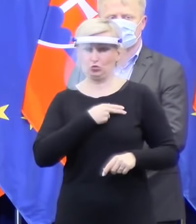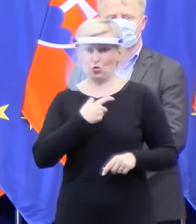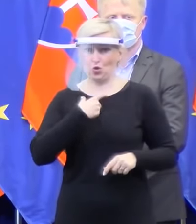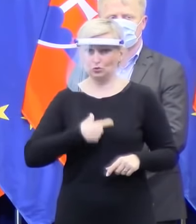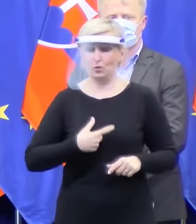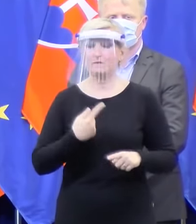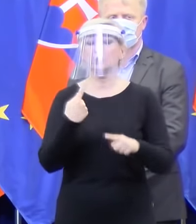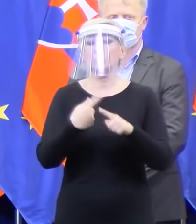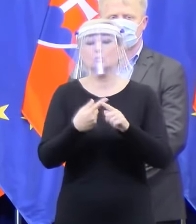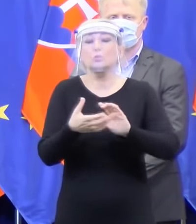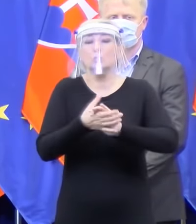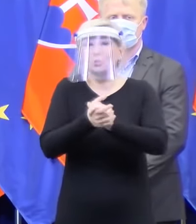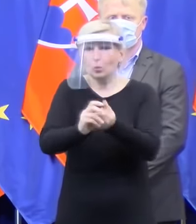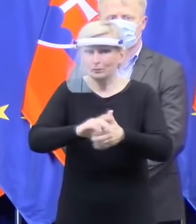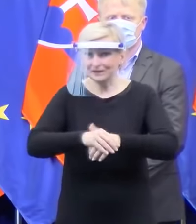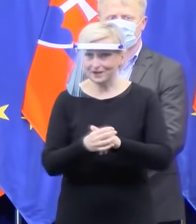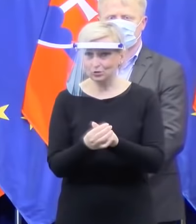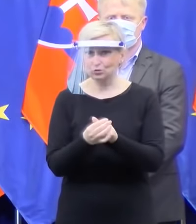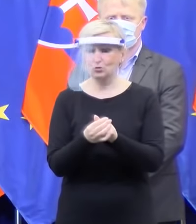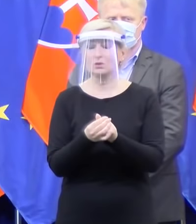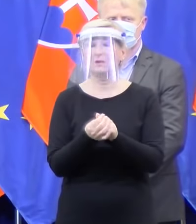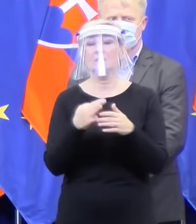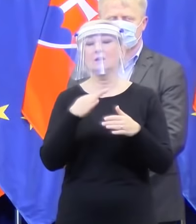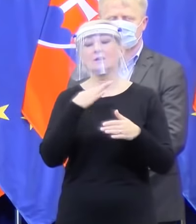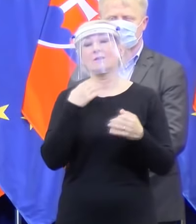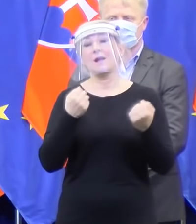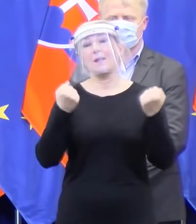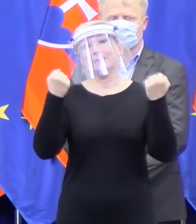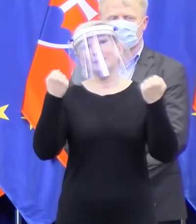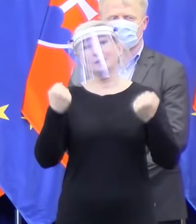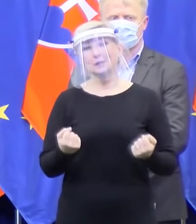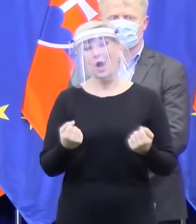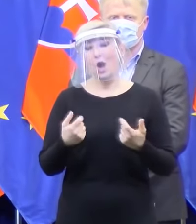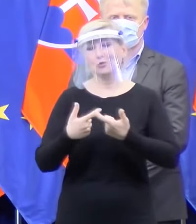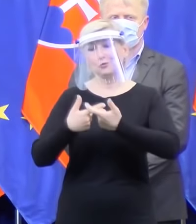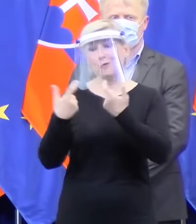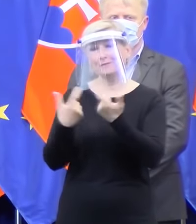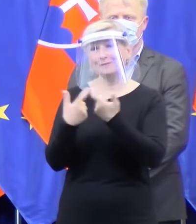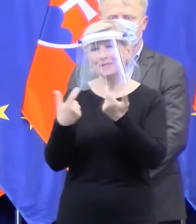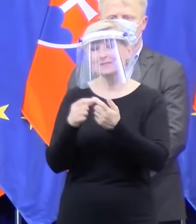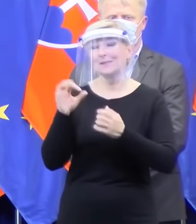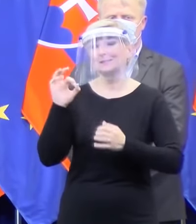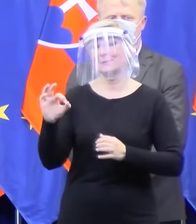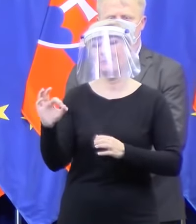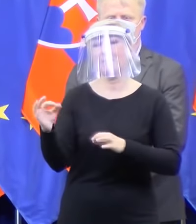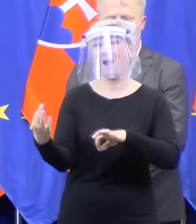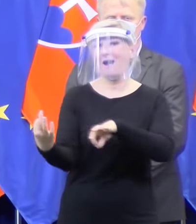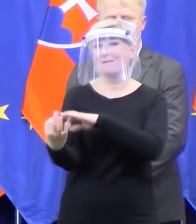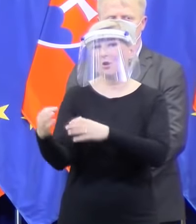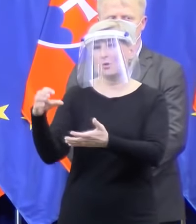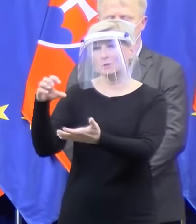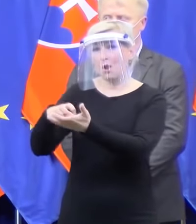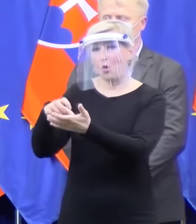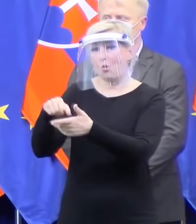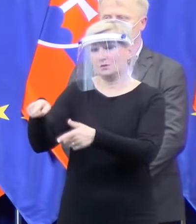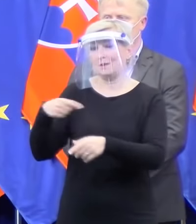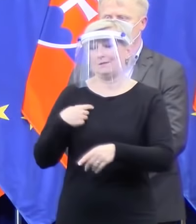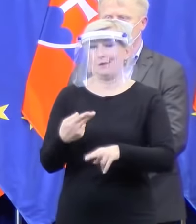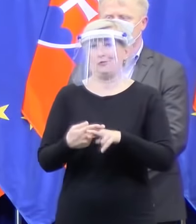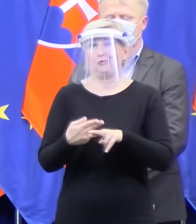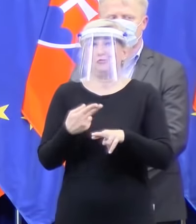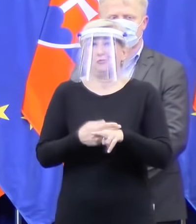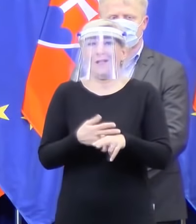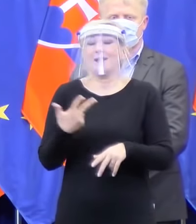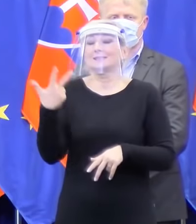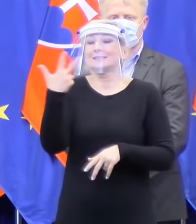ruky. Veľmi ťažko to padne na úrodnú pôdu v osade, kde ako štát sme zlíhali, že za 30 rokov od revolúcie